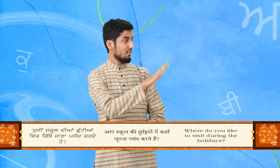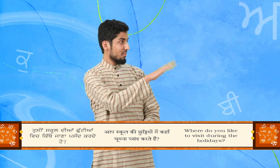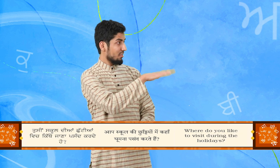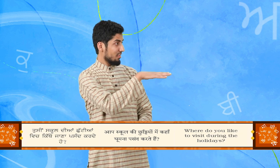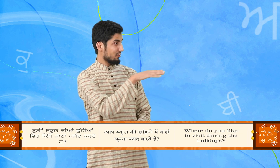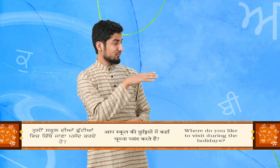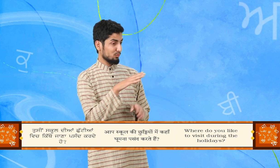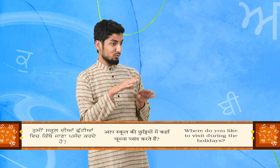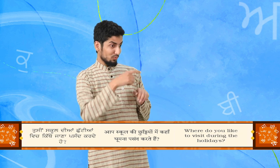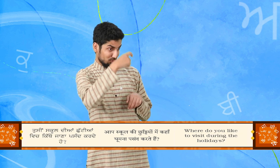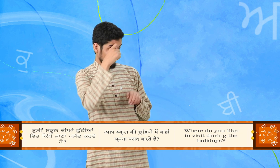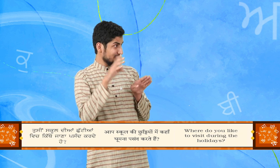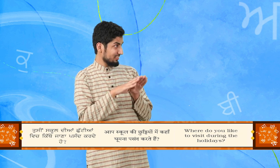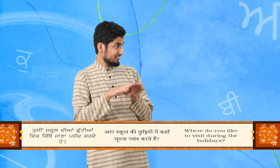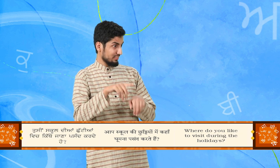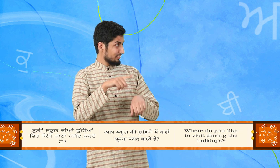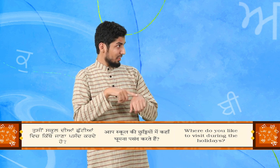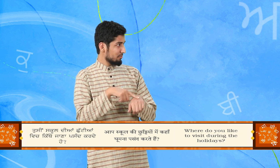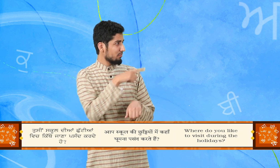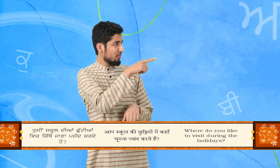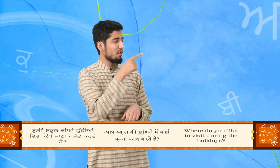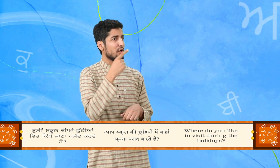तुसी स्कूल दिये छुटियां विच कित्ते जाना पसंद कर दे हो?